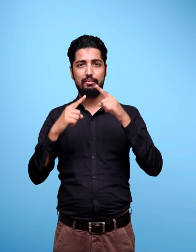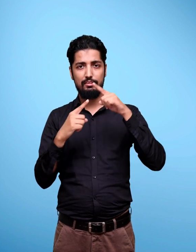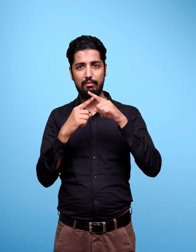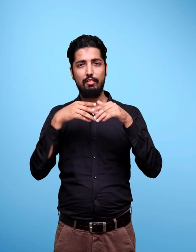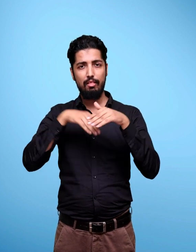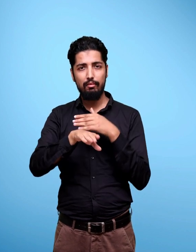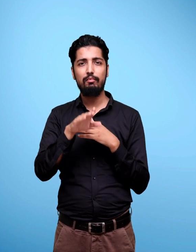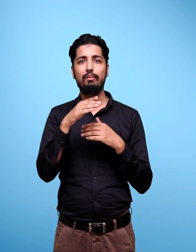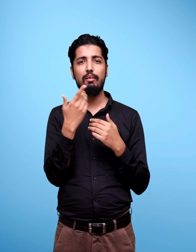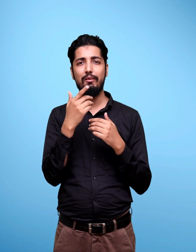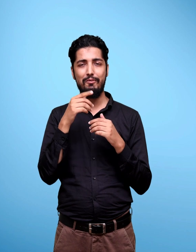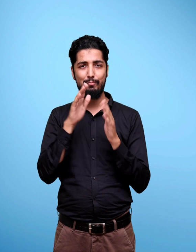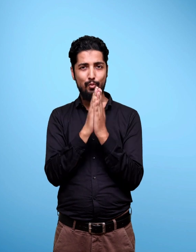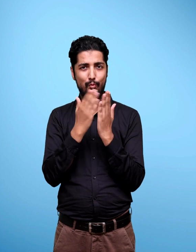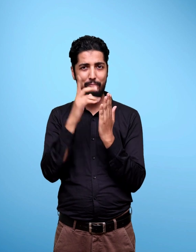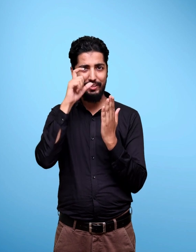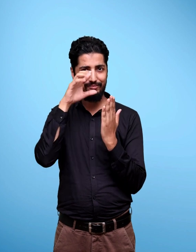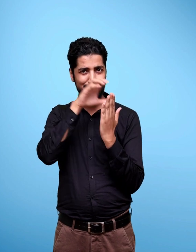Illustrations For The Textbook